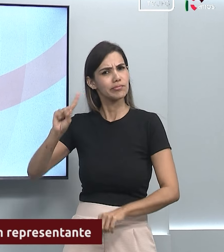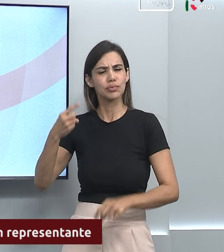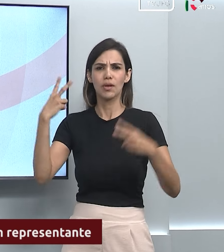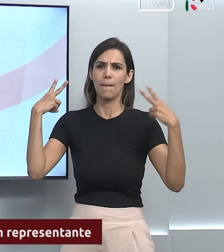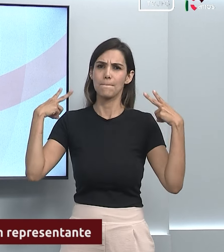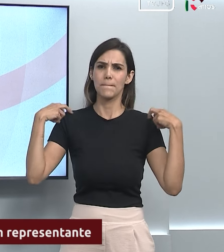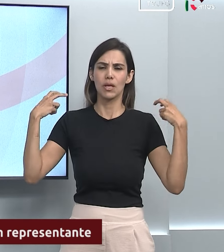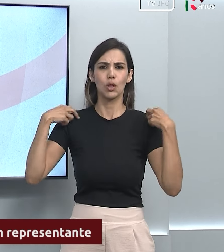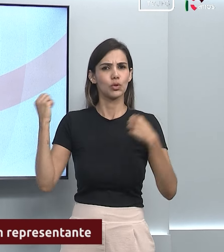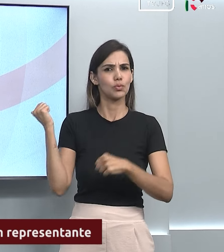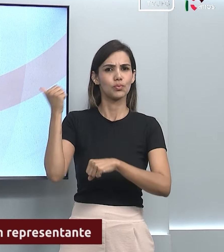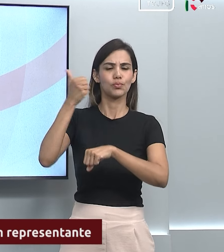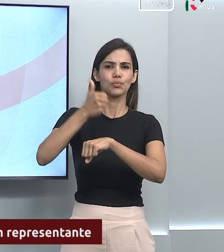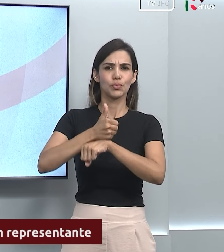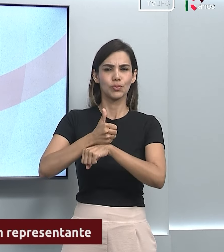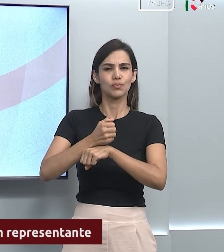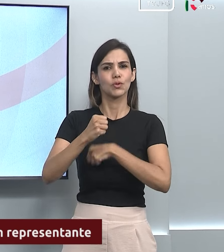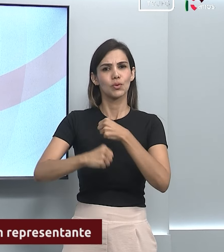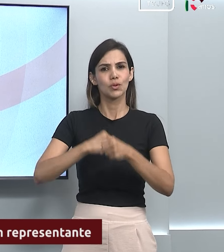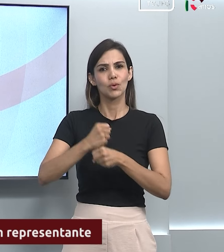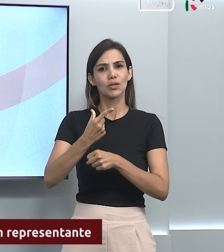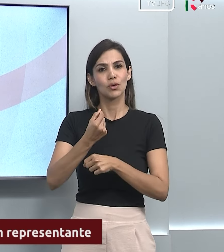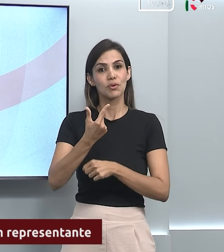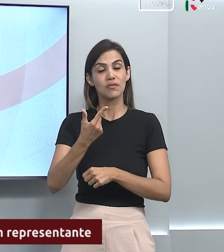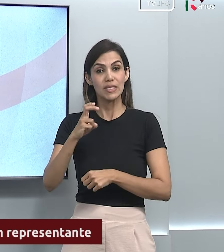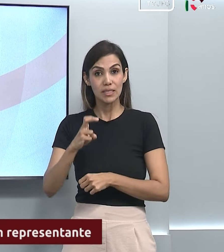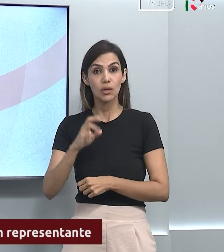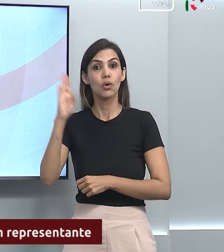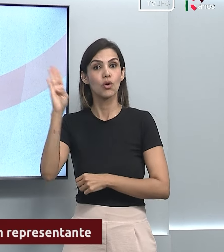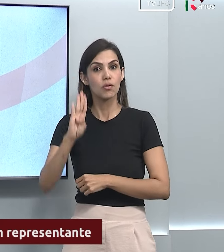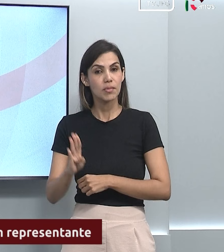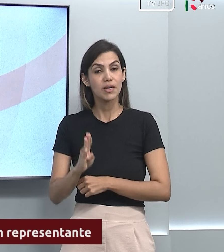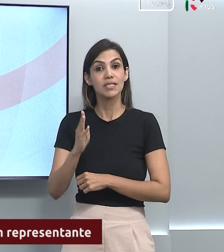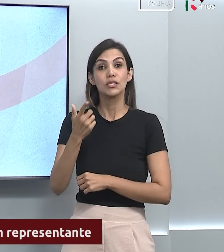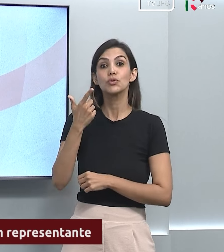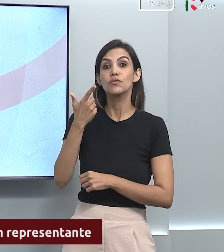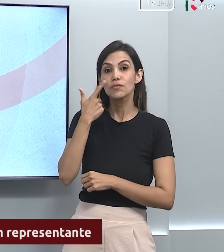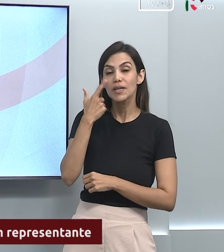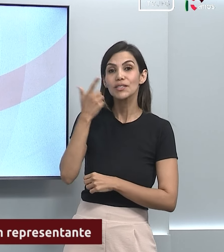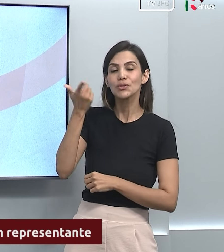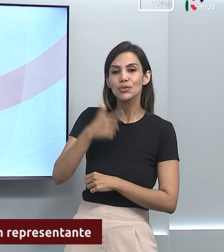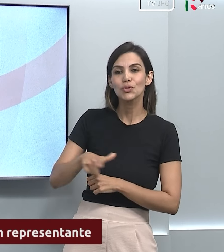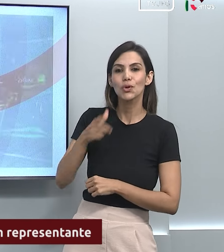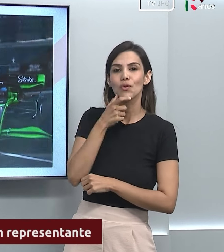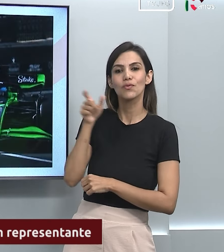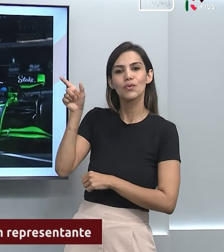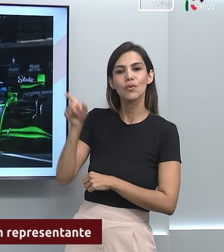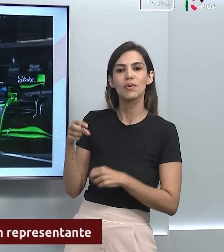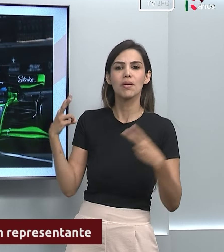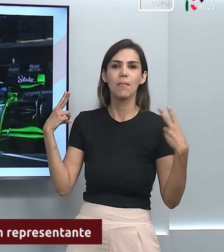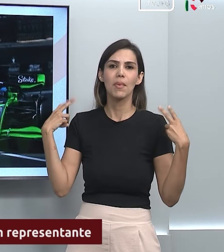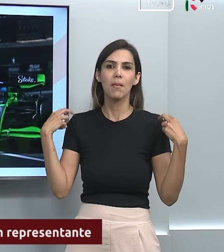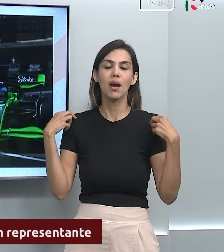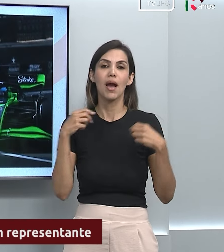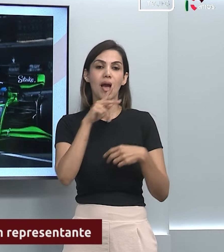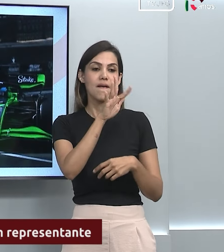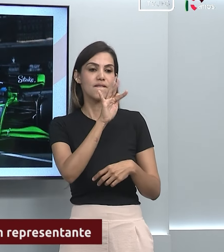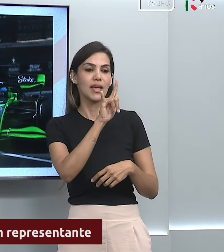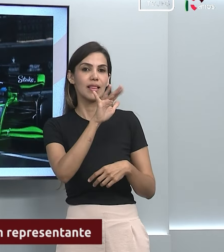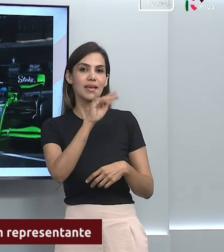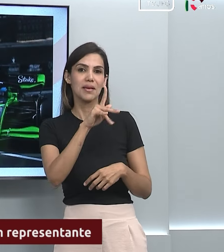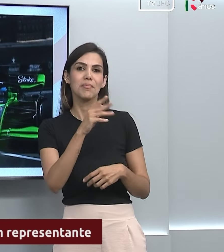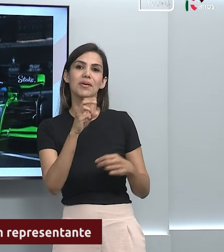da Sauber em 2025. O Brasil volta a ser um piloto na Fórmula 1 desde a aposentadoria de Felipe Massa em